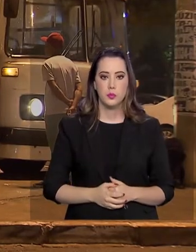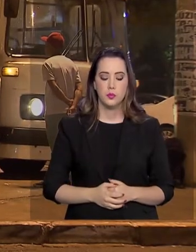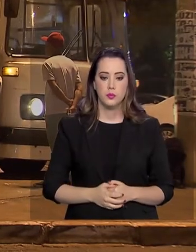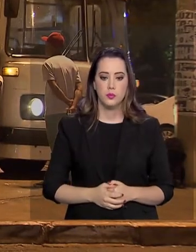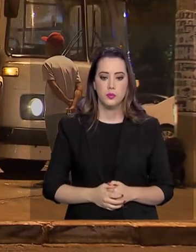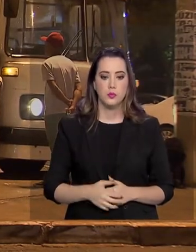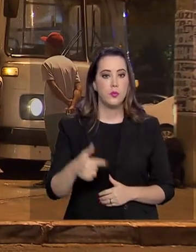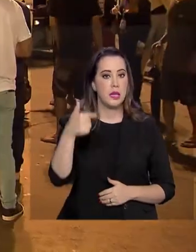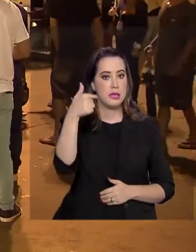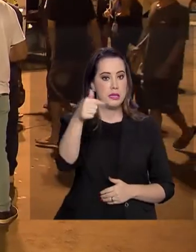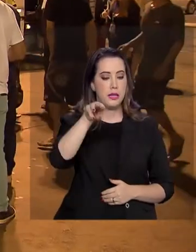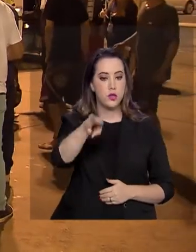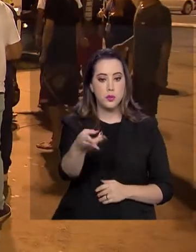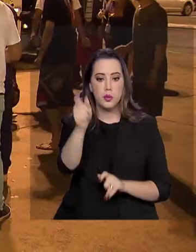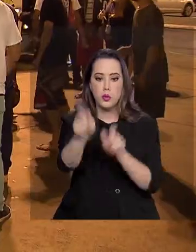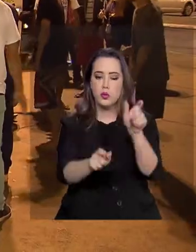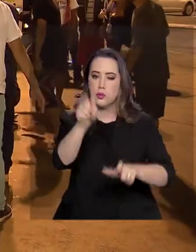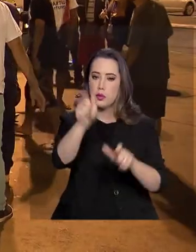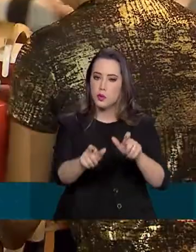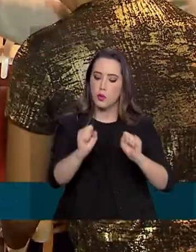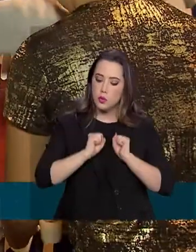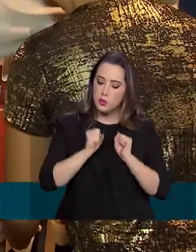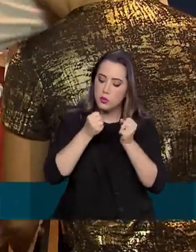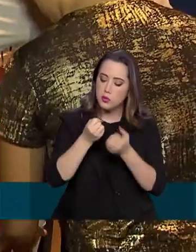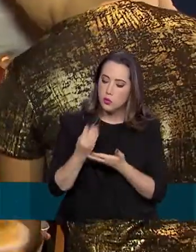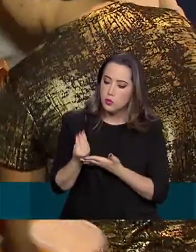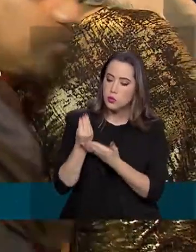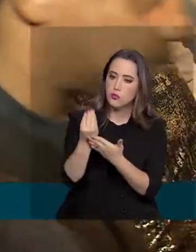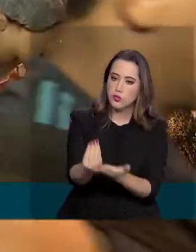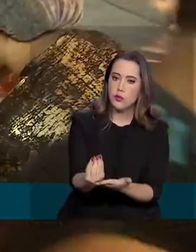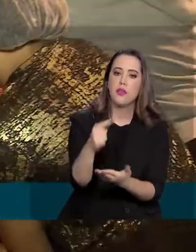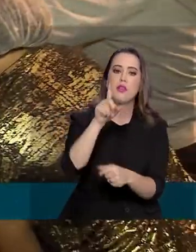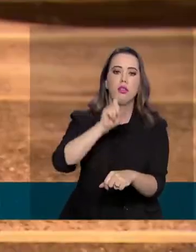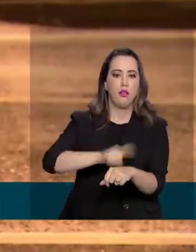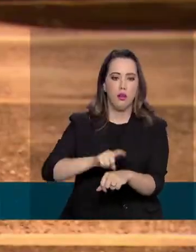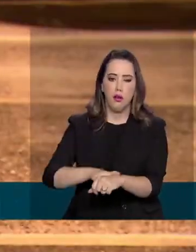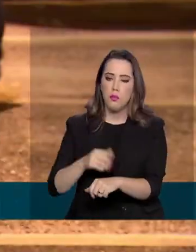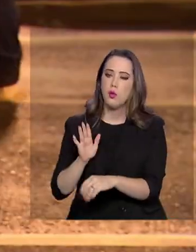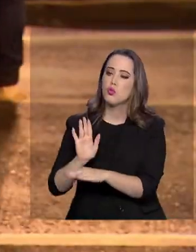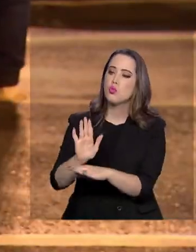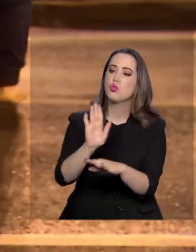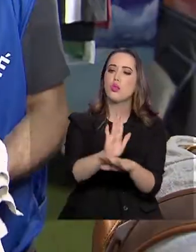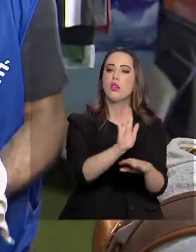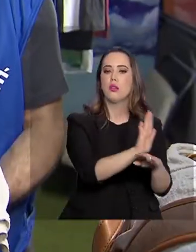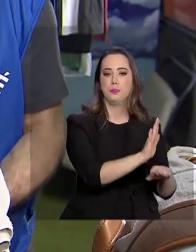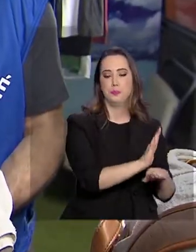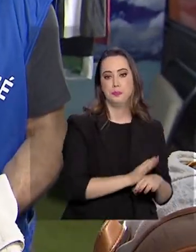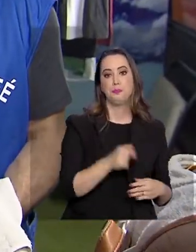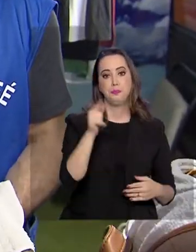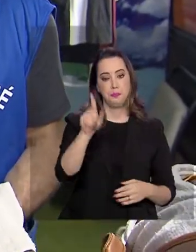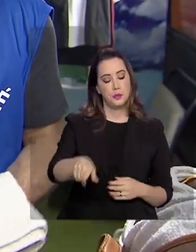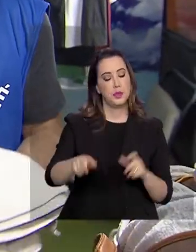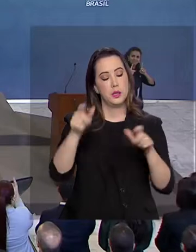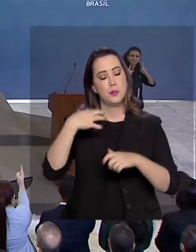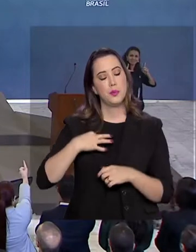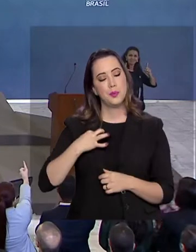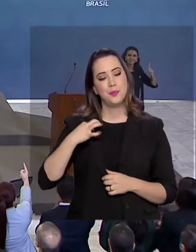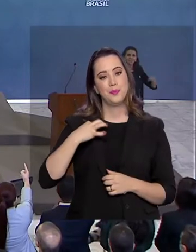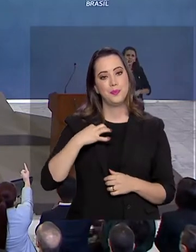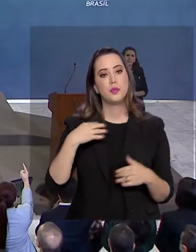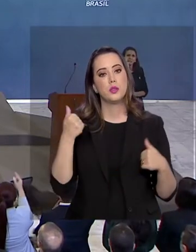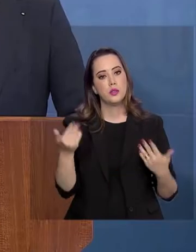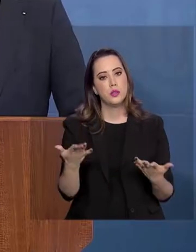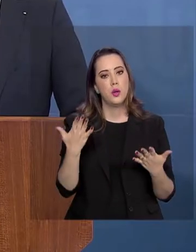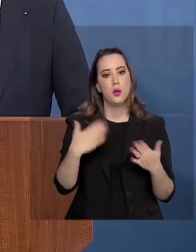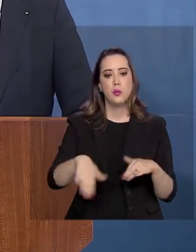Sete milhões de brasileiros dedicam parte do tempo a auxiliar outras pessoas. São os voluntários e para